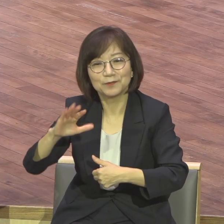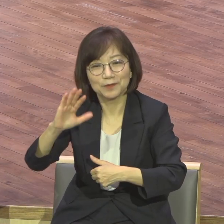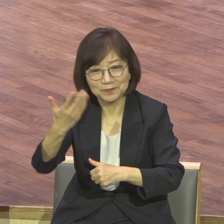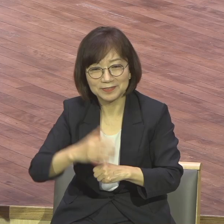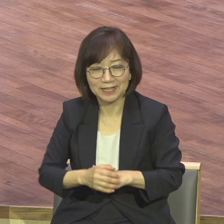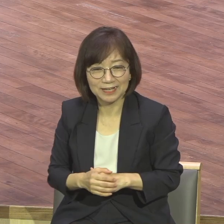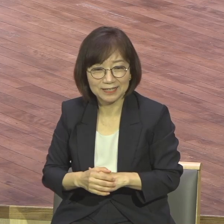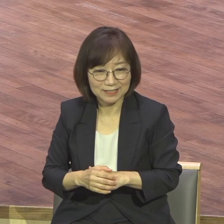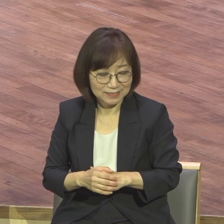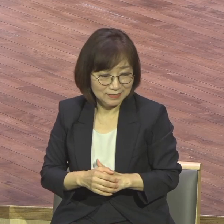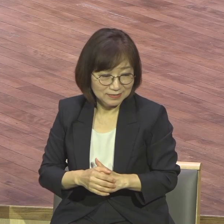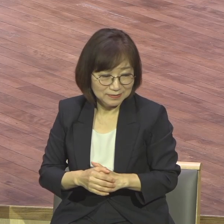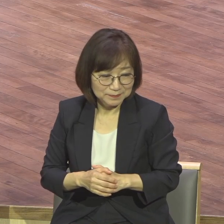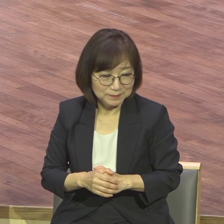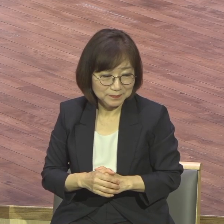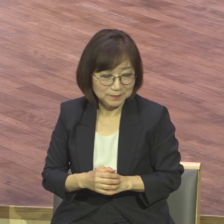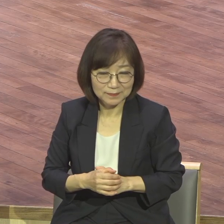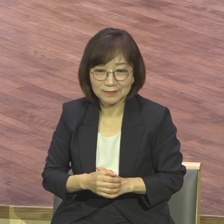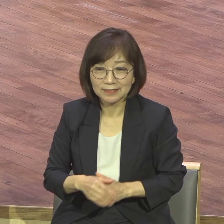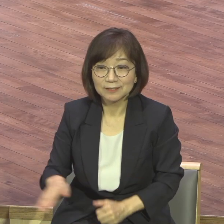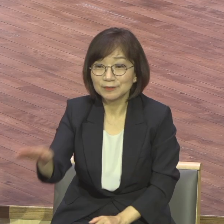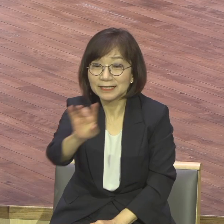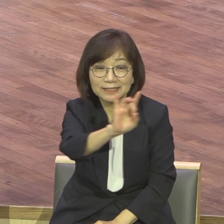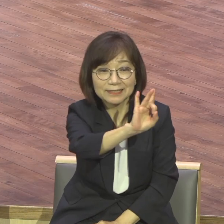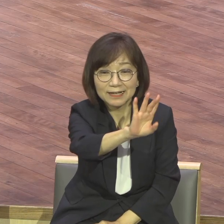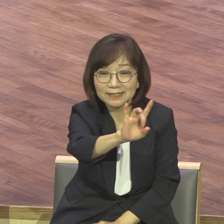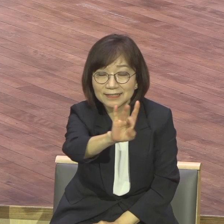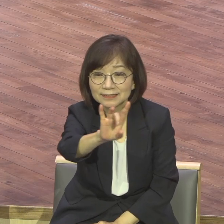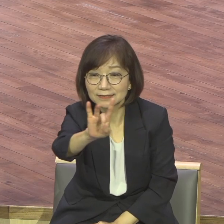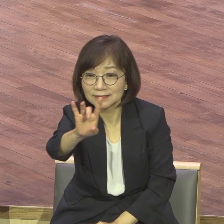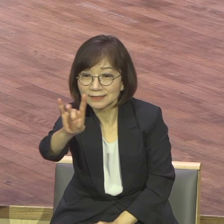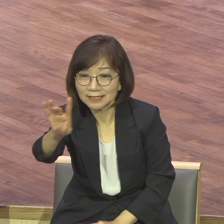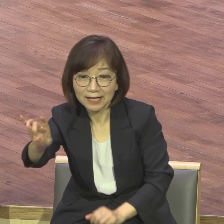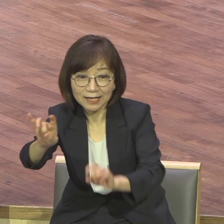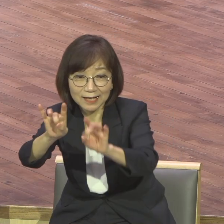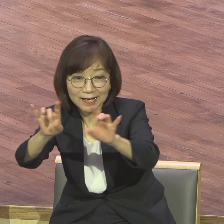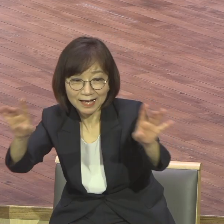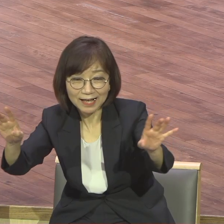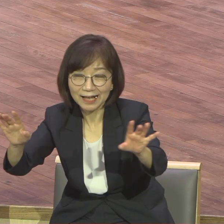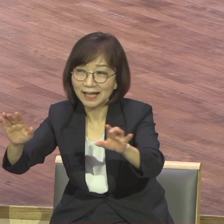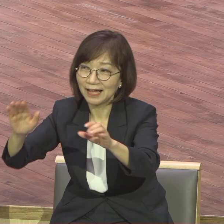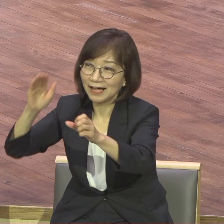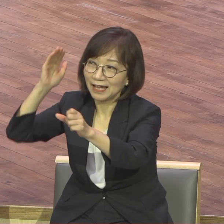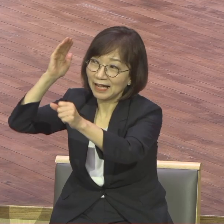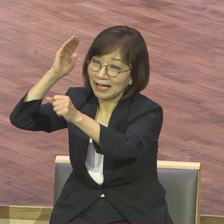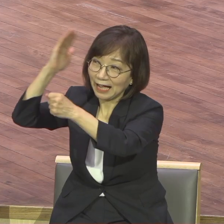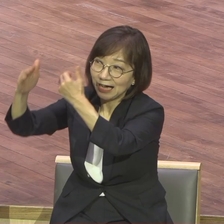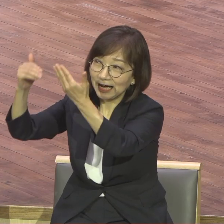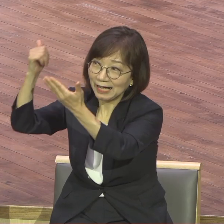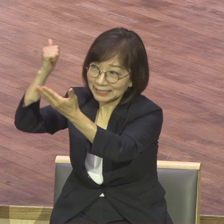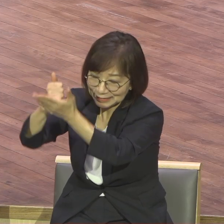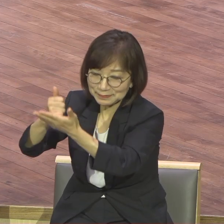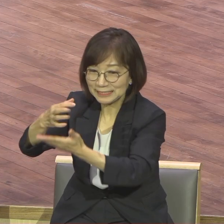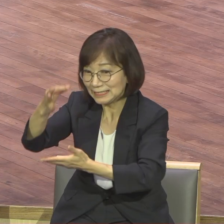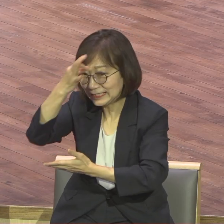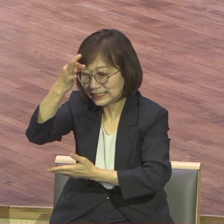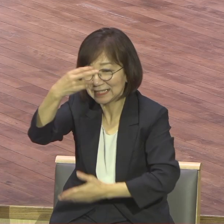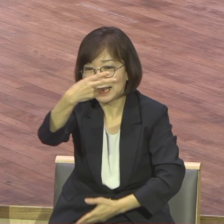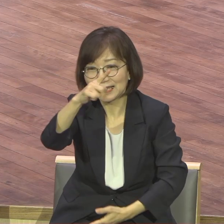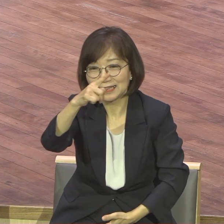각자 각자에게 하나님이 해분이 탤런트를 주셨다 탤런트를 다